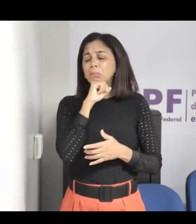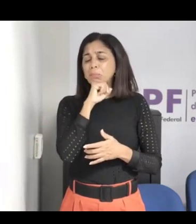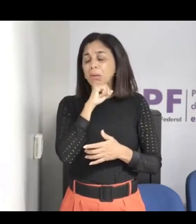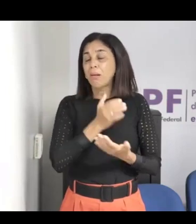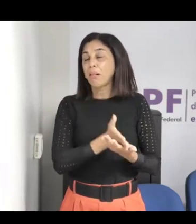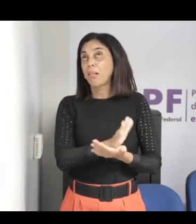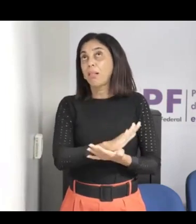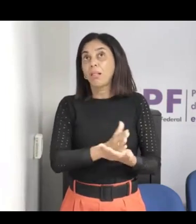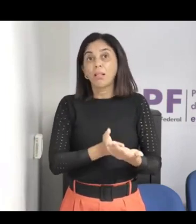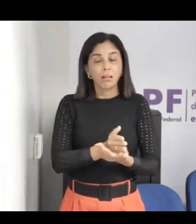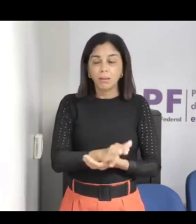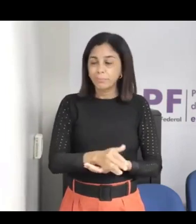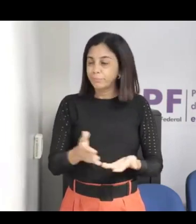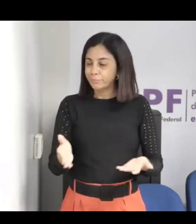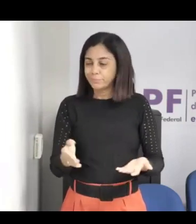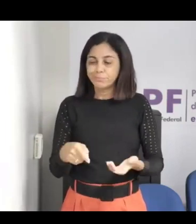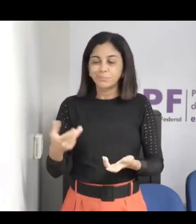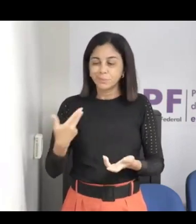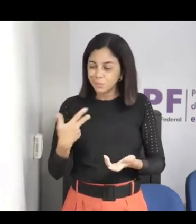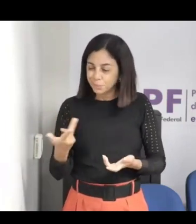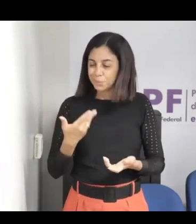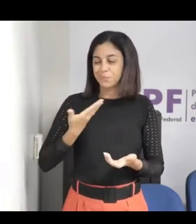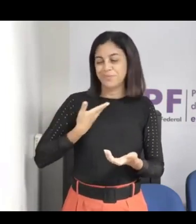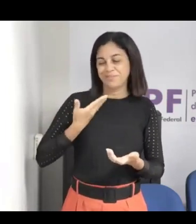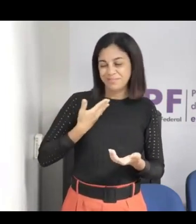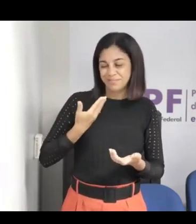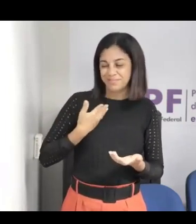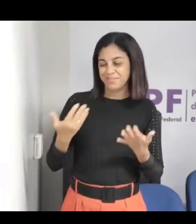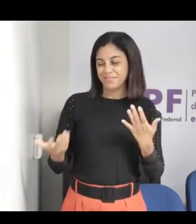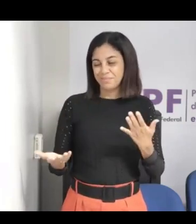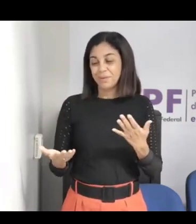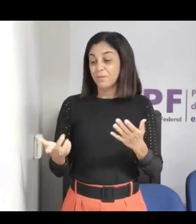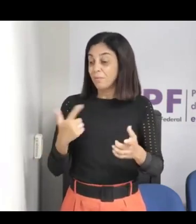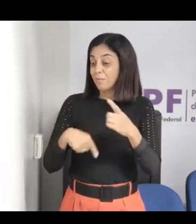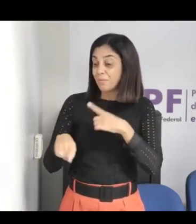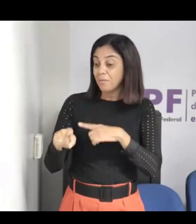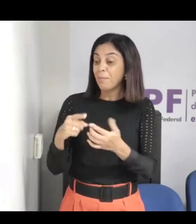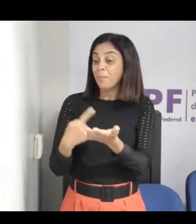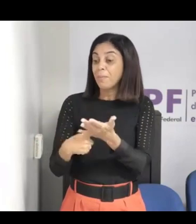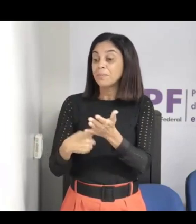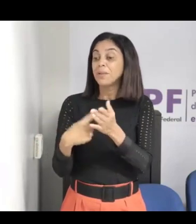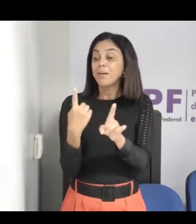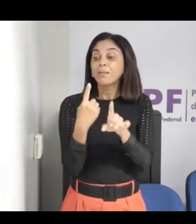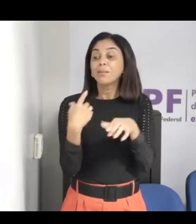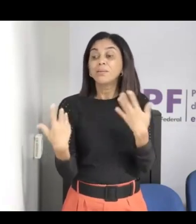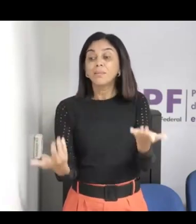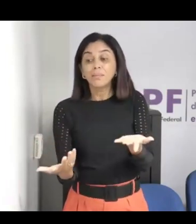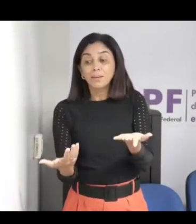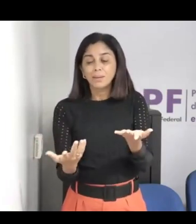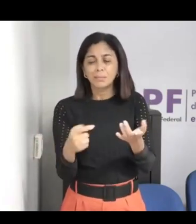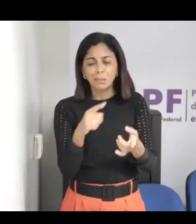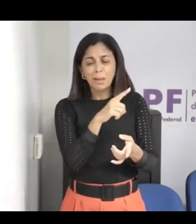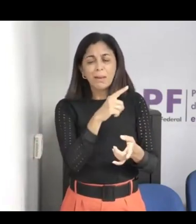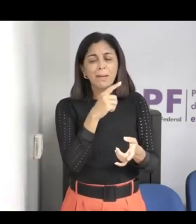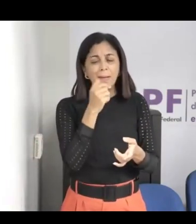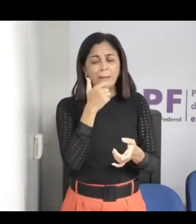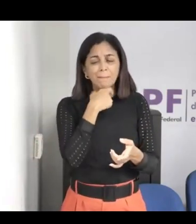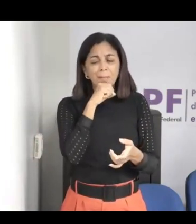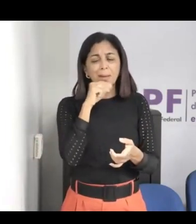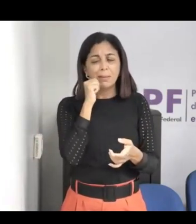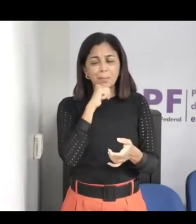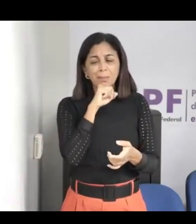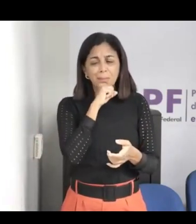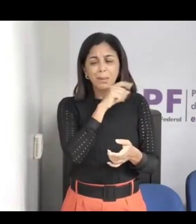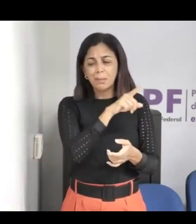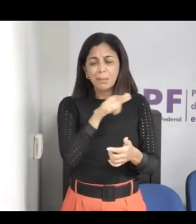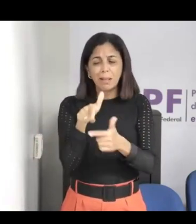eles querem marcar encontro com a criança, óbvio que muitos vão pedir para marcar o encontro, né, e ah, seu pai é chato, né, nossa, seu pai fez isso com você, se